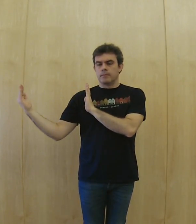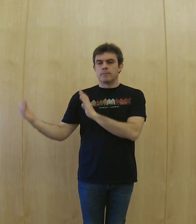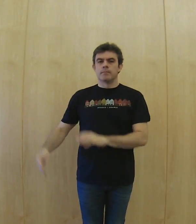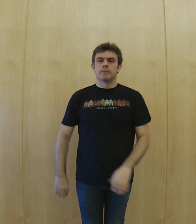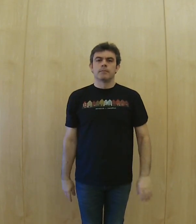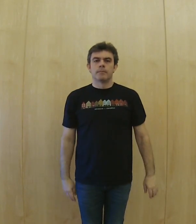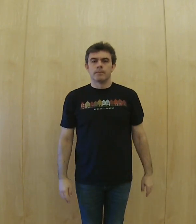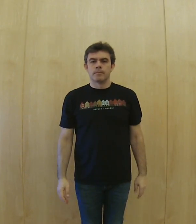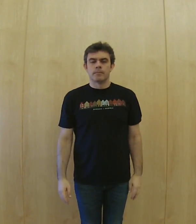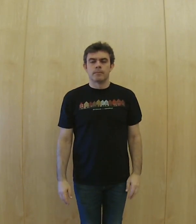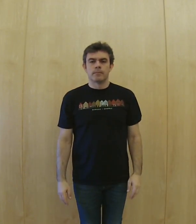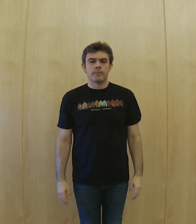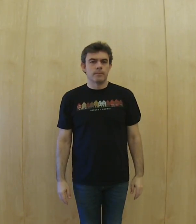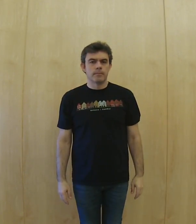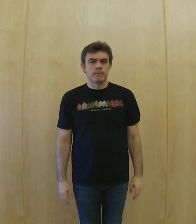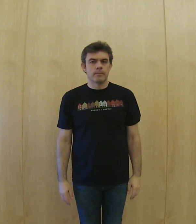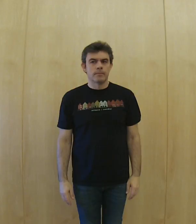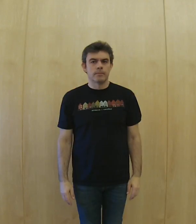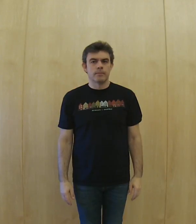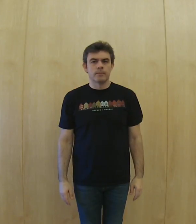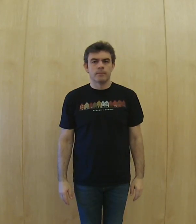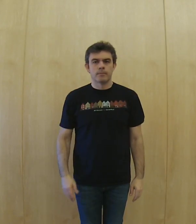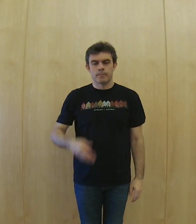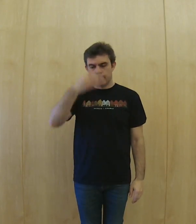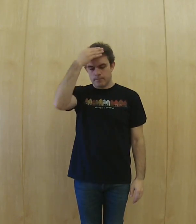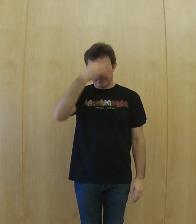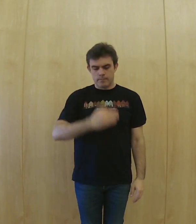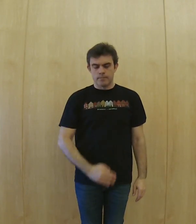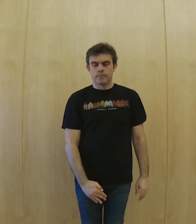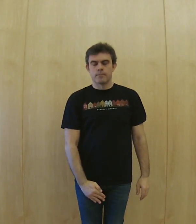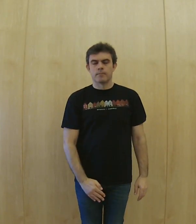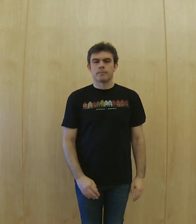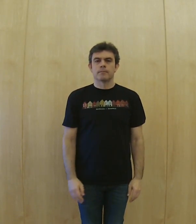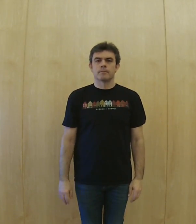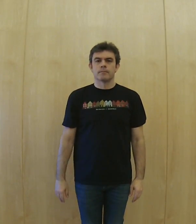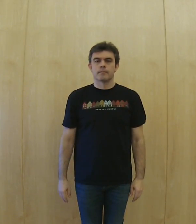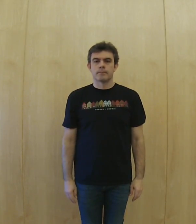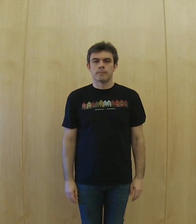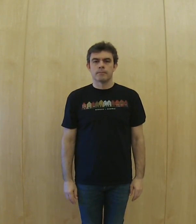el cuerpo, la voz,